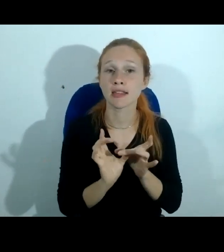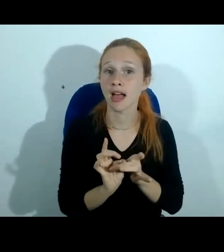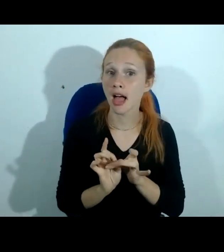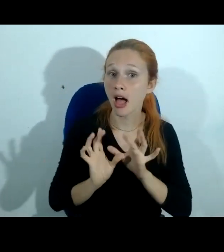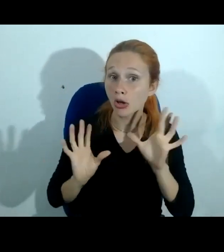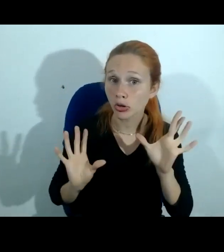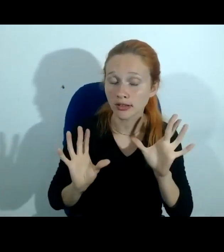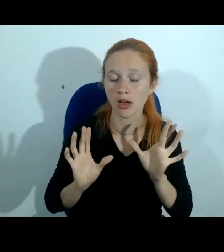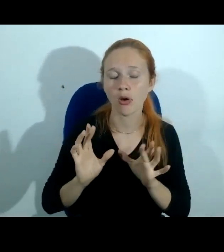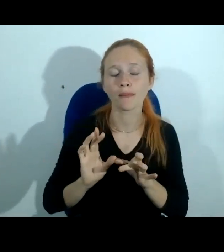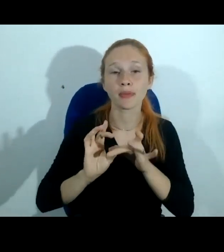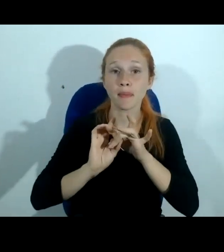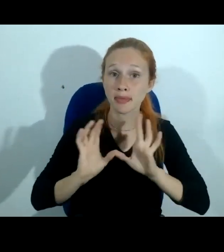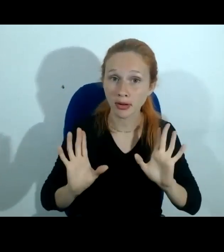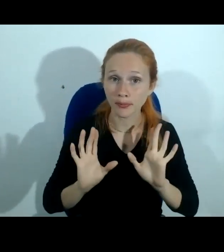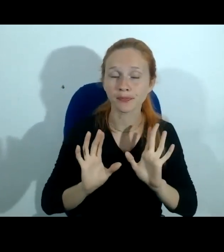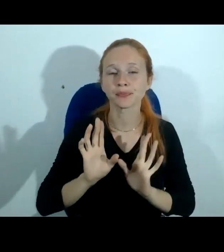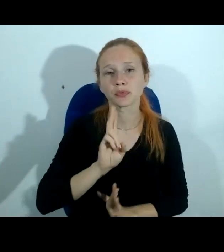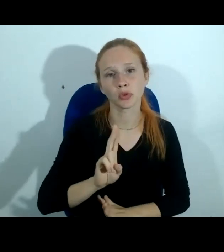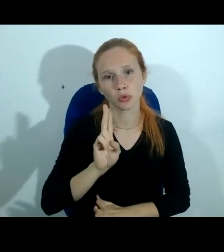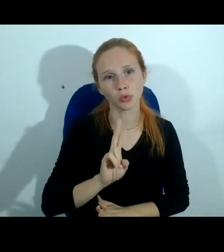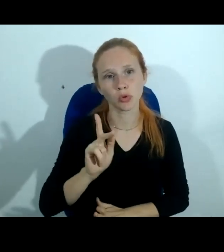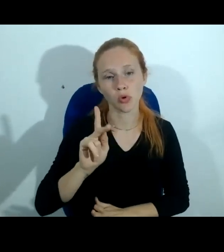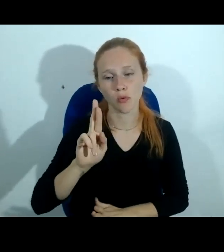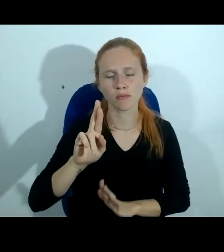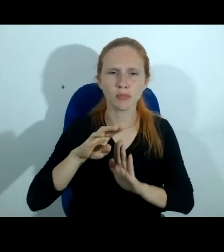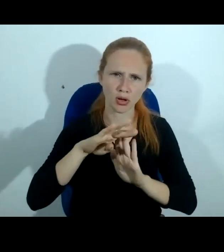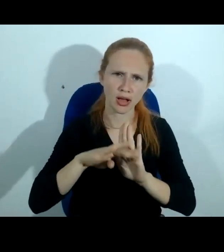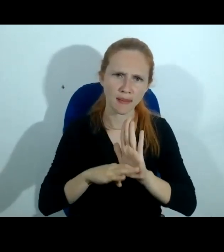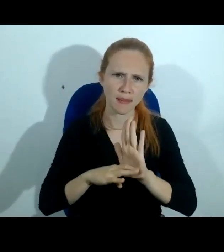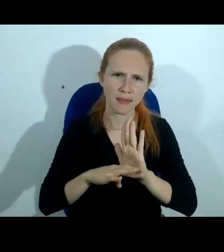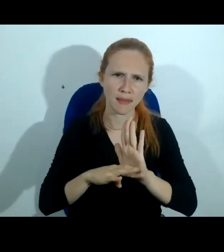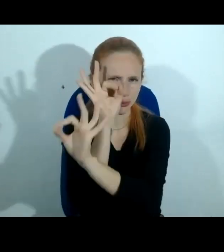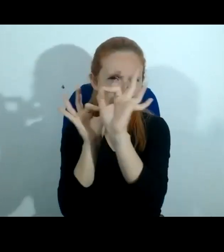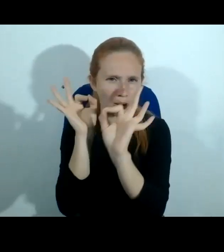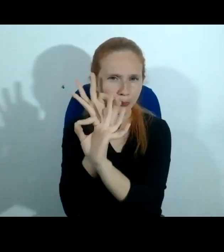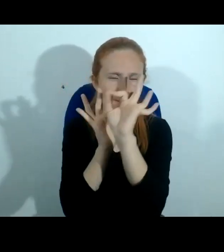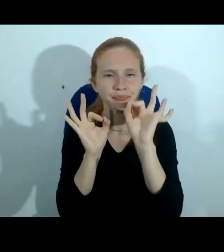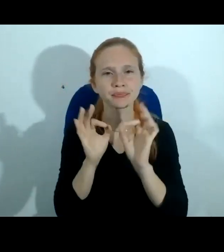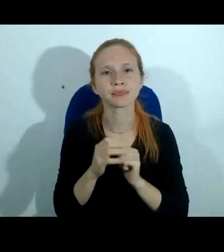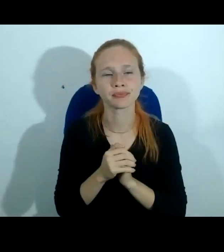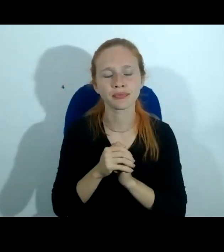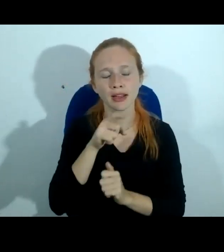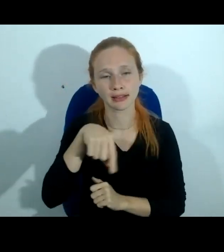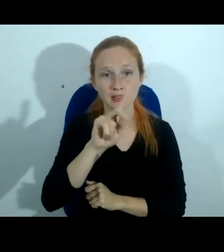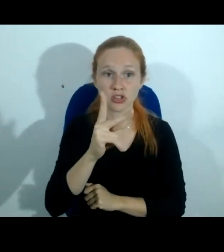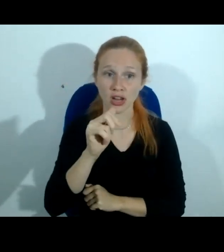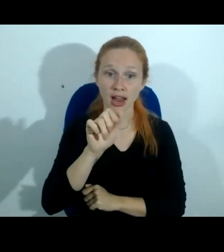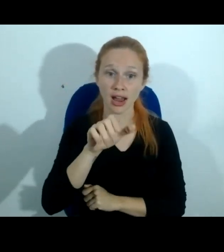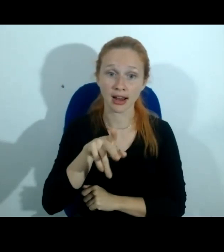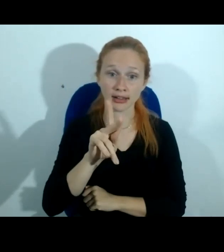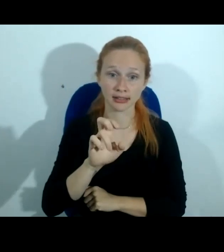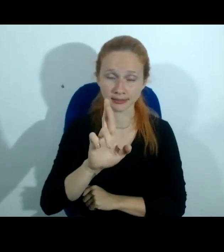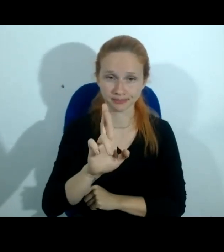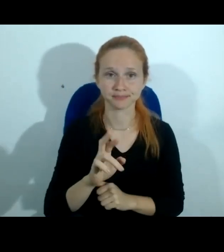a permissão do uso de programas espiões nos dispositivos desses RACAs sempre levando em